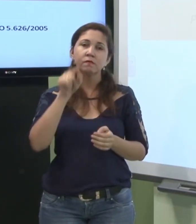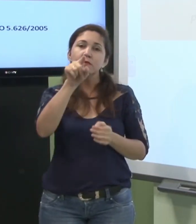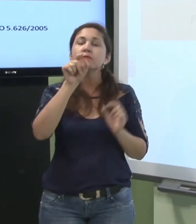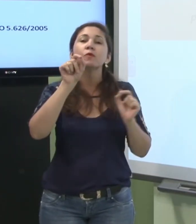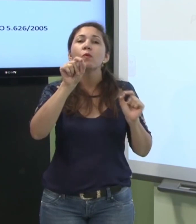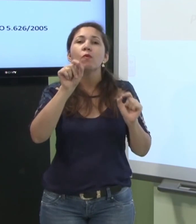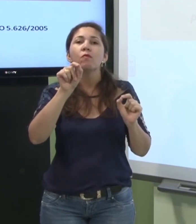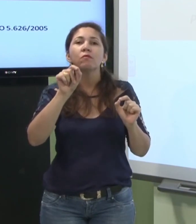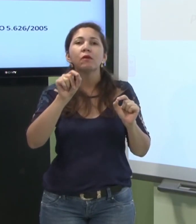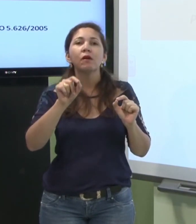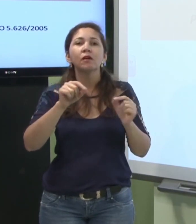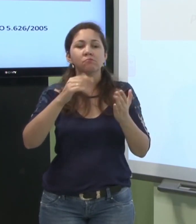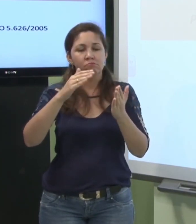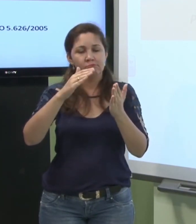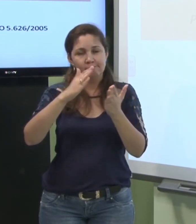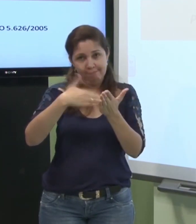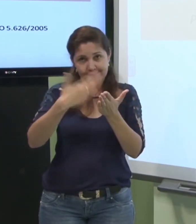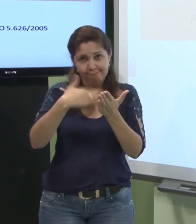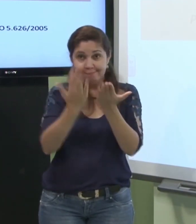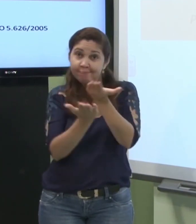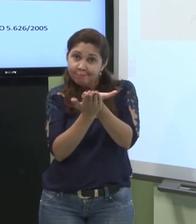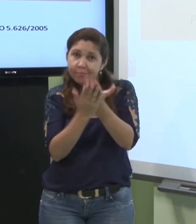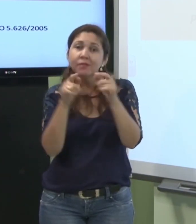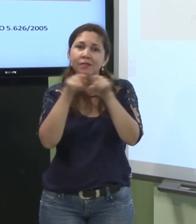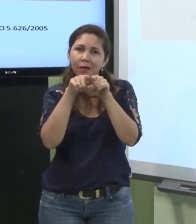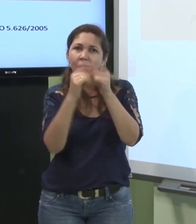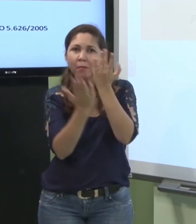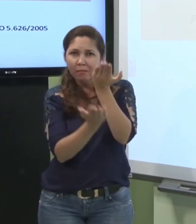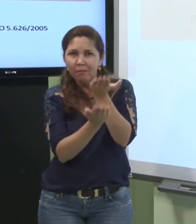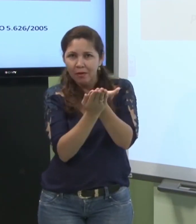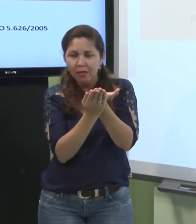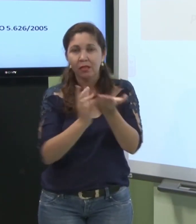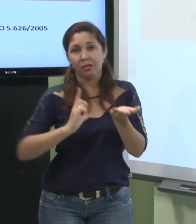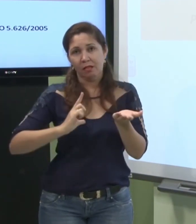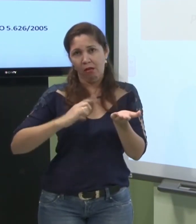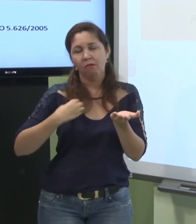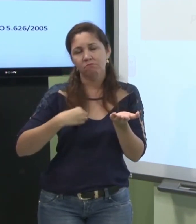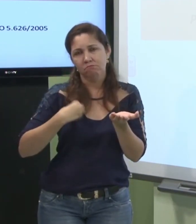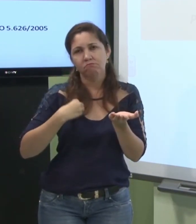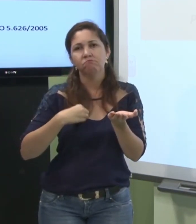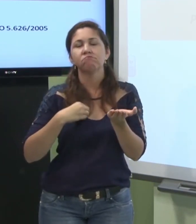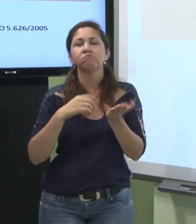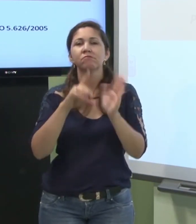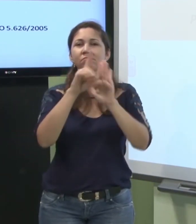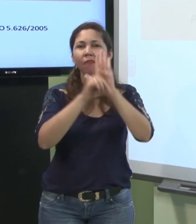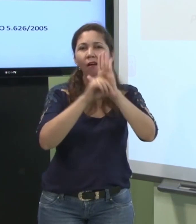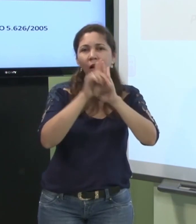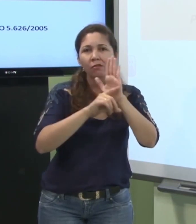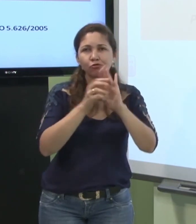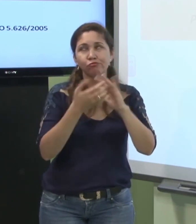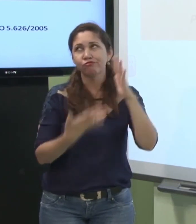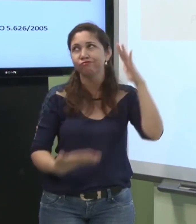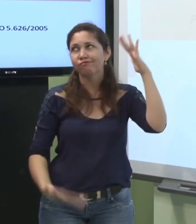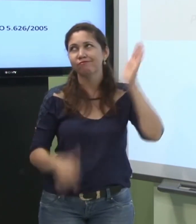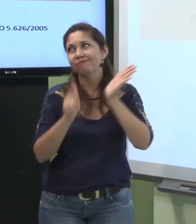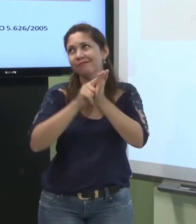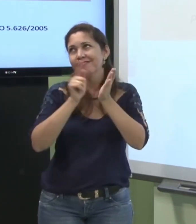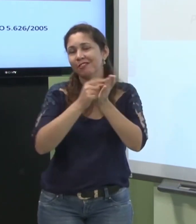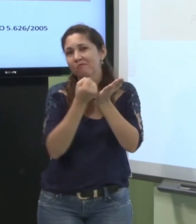também no verso da apostila no fim tem o decreto então o decreto ele é maior